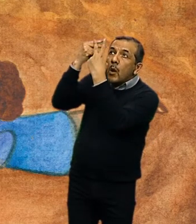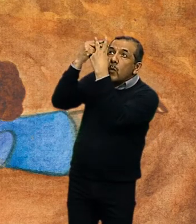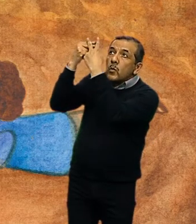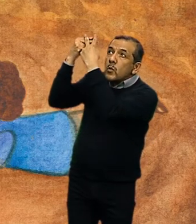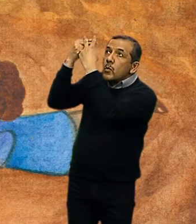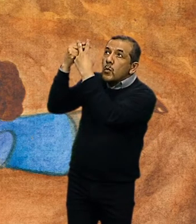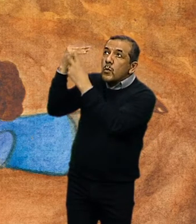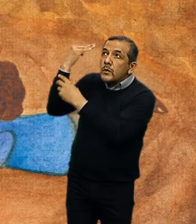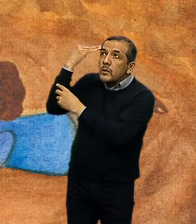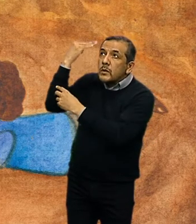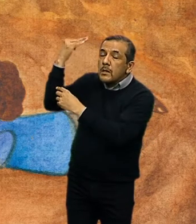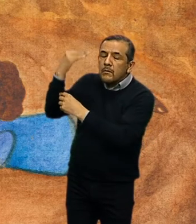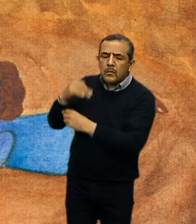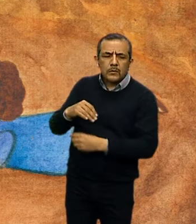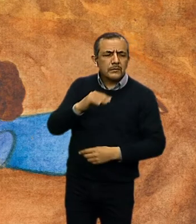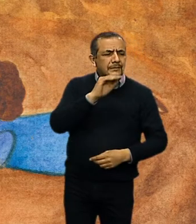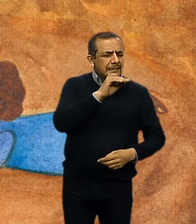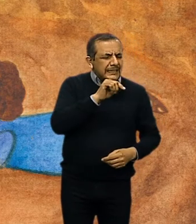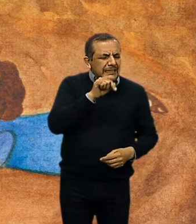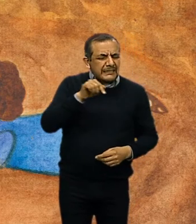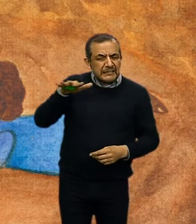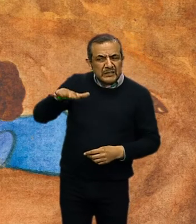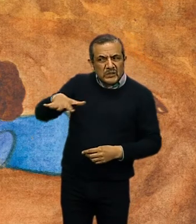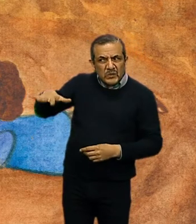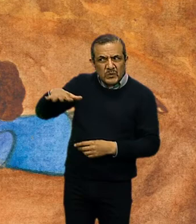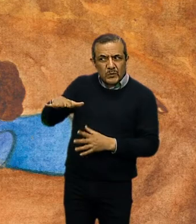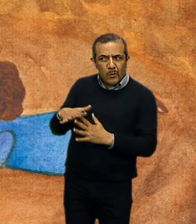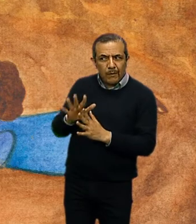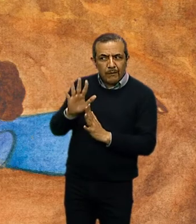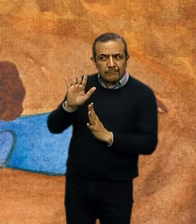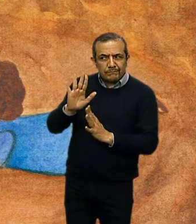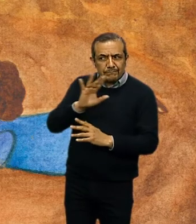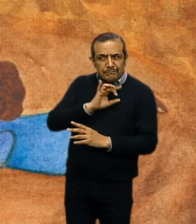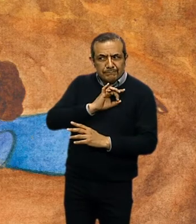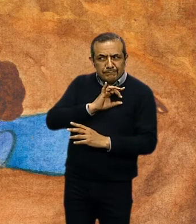¿Qué nos puedes decir de este lugar? Parece algo misterioso.